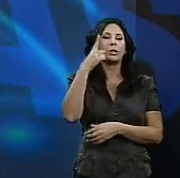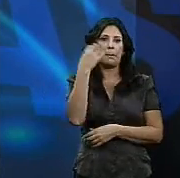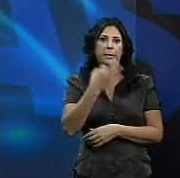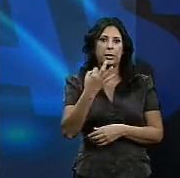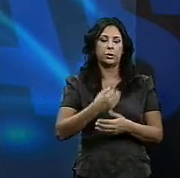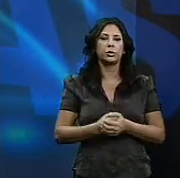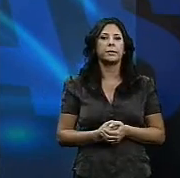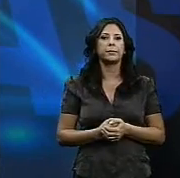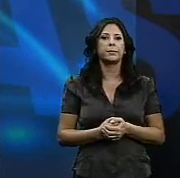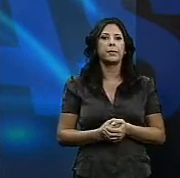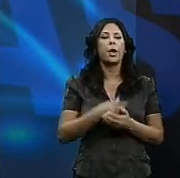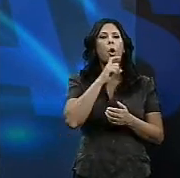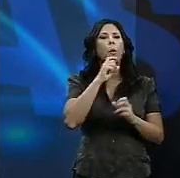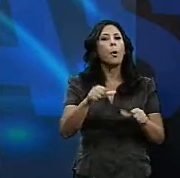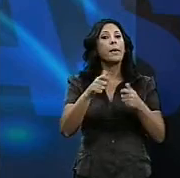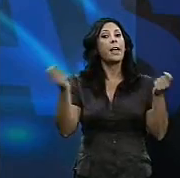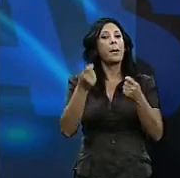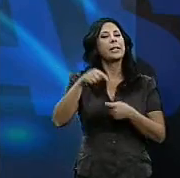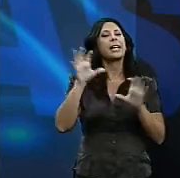cómo ha comenzado esta campaña aquí en Cádiz.